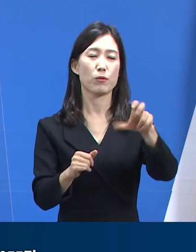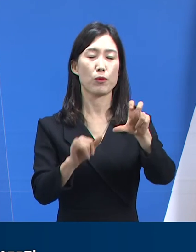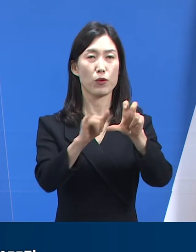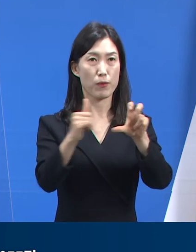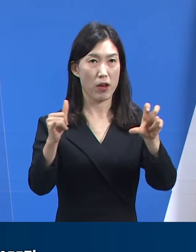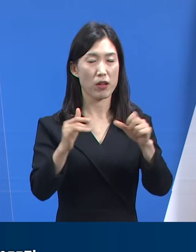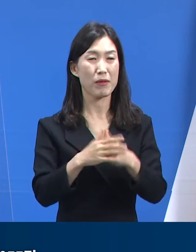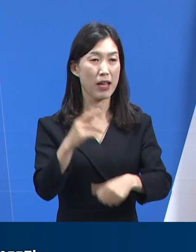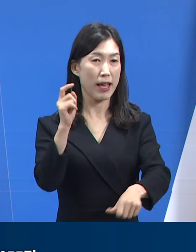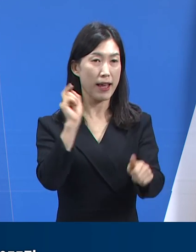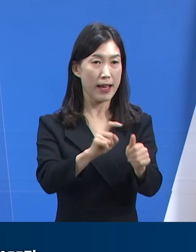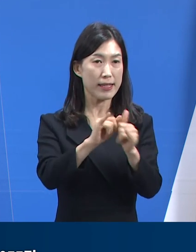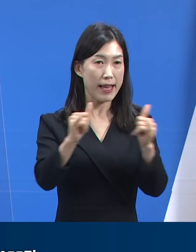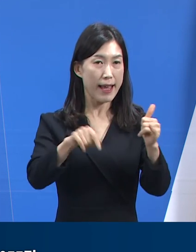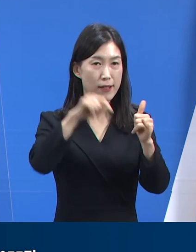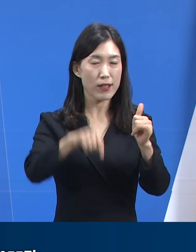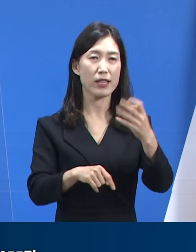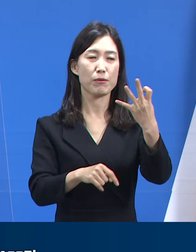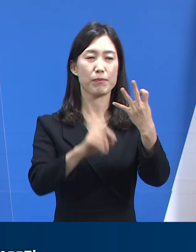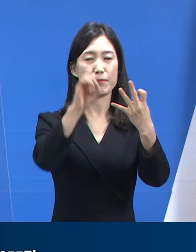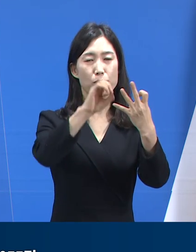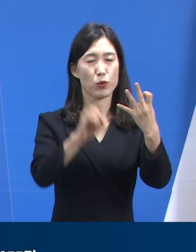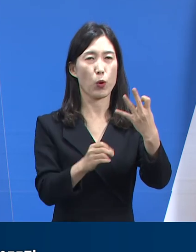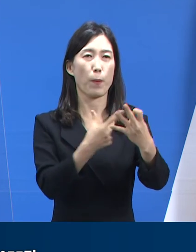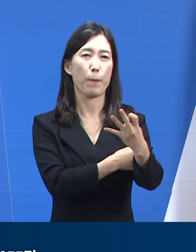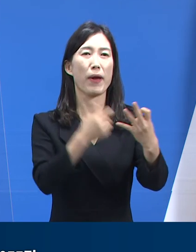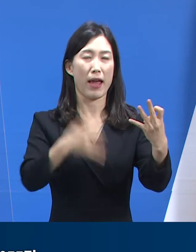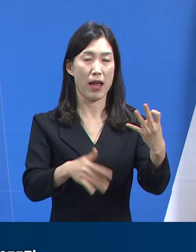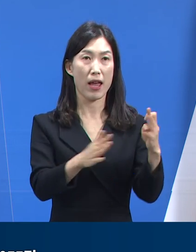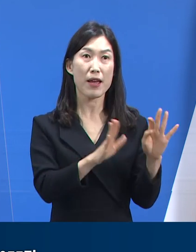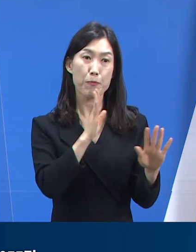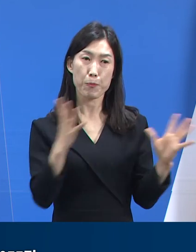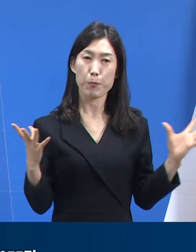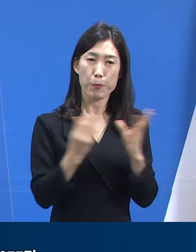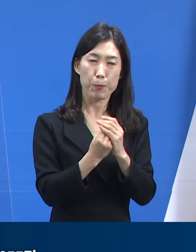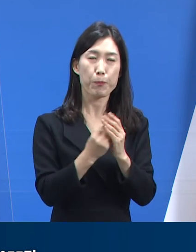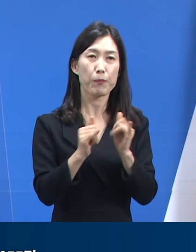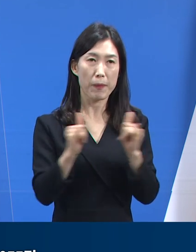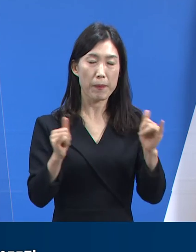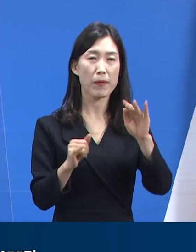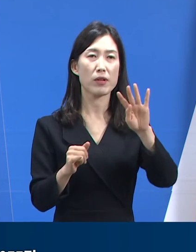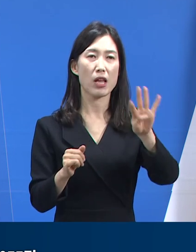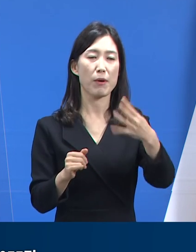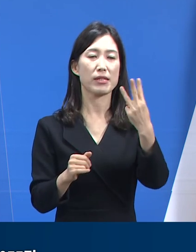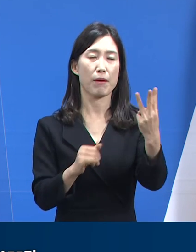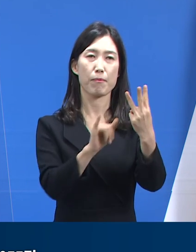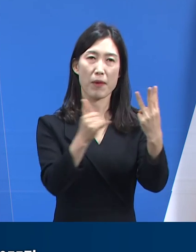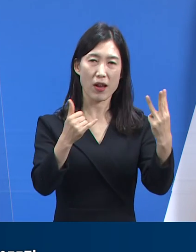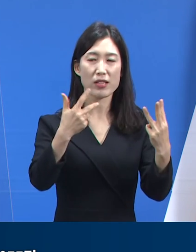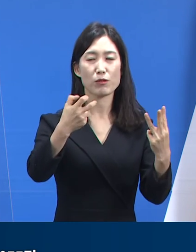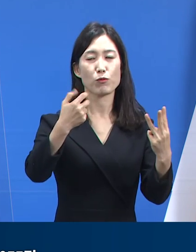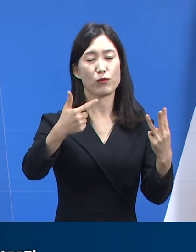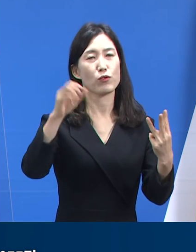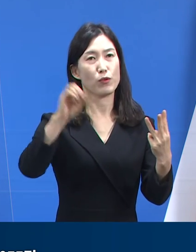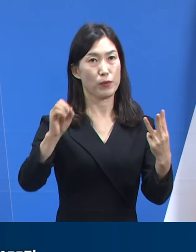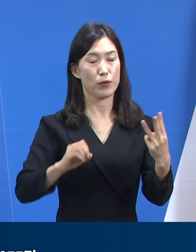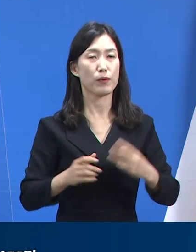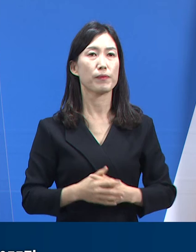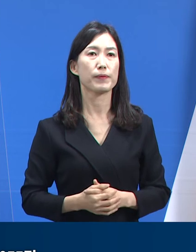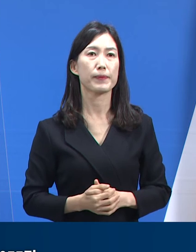전체 확진자의 14%를 차지했으며 완전접종자는 403명으로 76%를 차지했습니다.